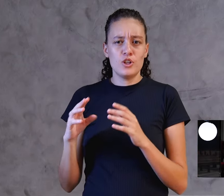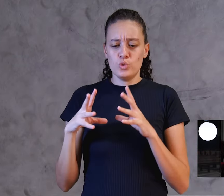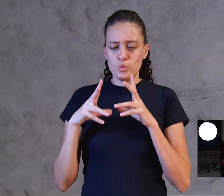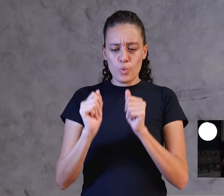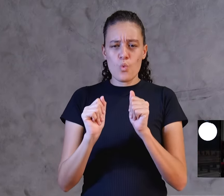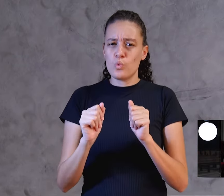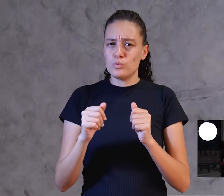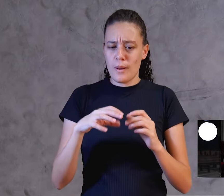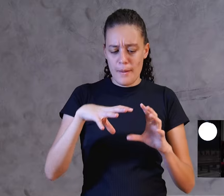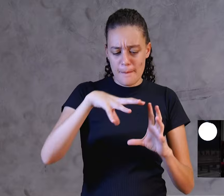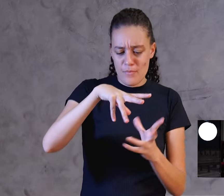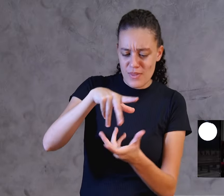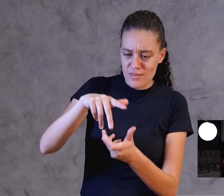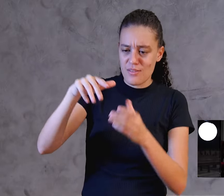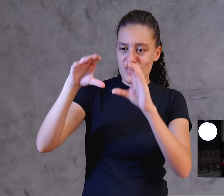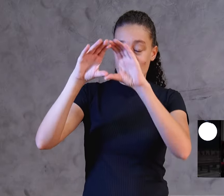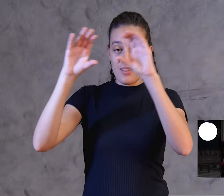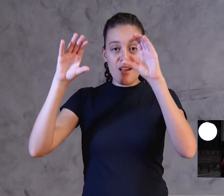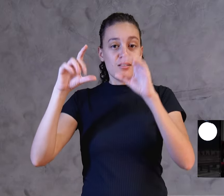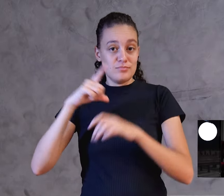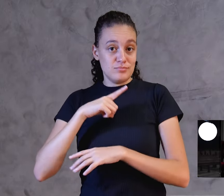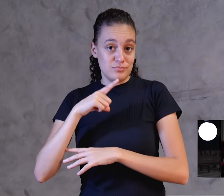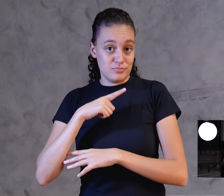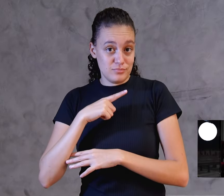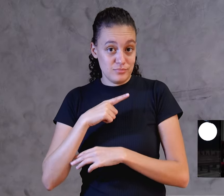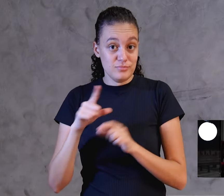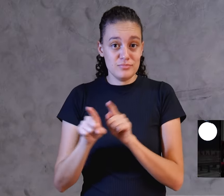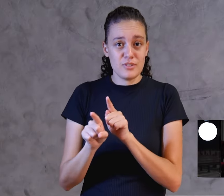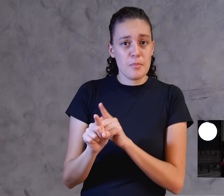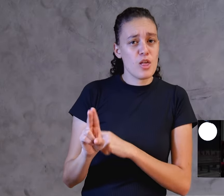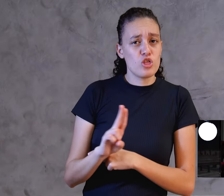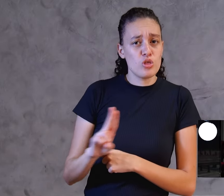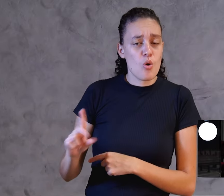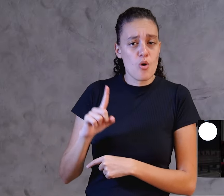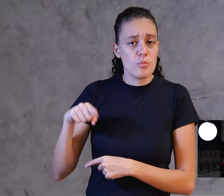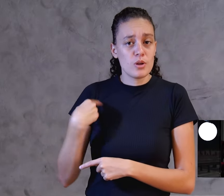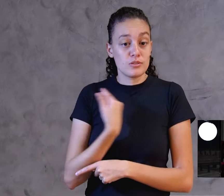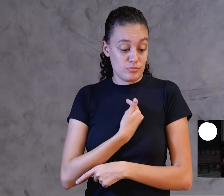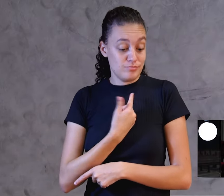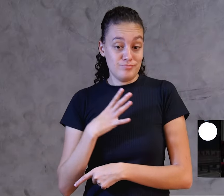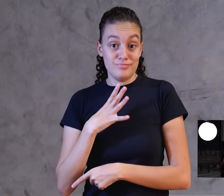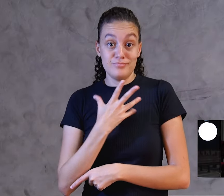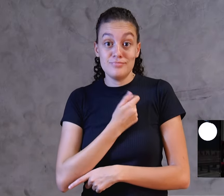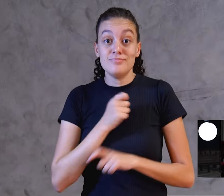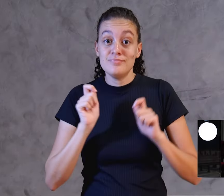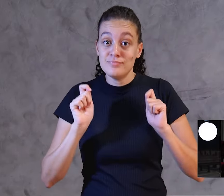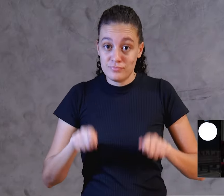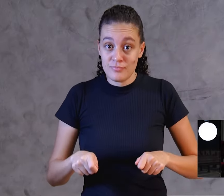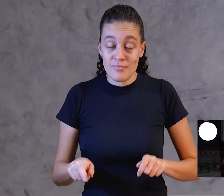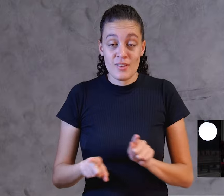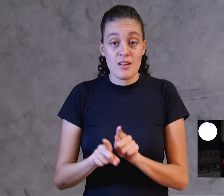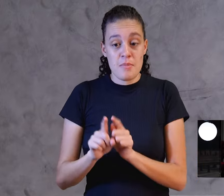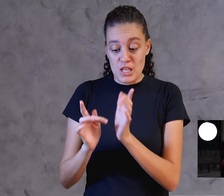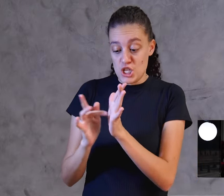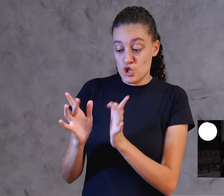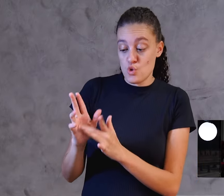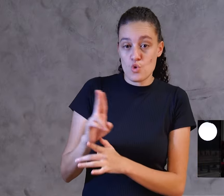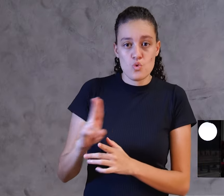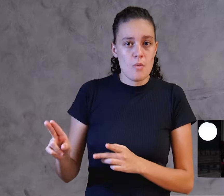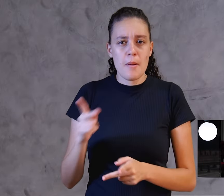céu e na terra recebe, esse é o nome pelo qual se deve ser salvo, esse é o nome pelo qual se deve pregar o